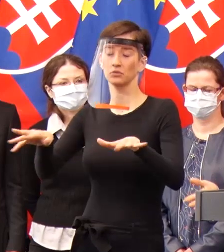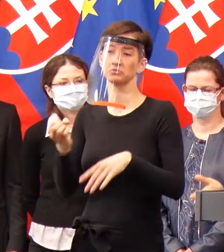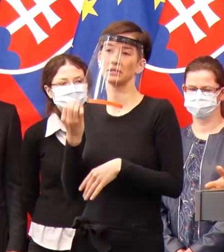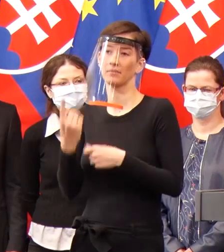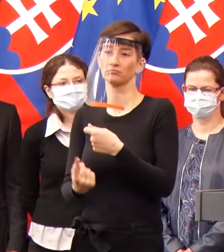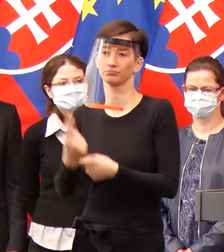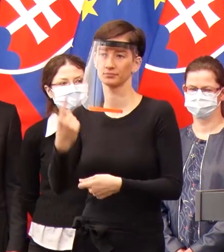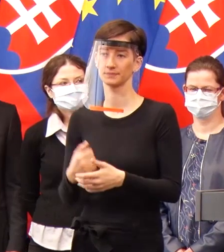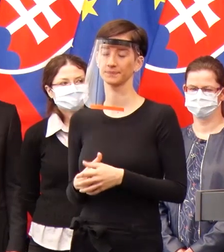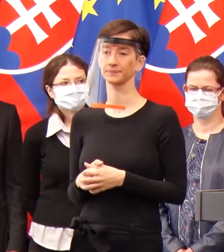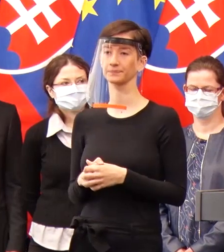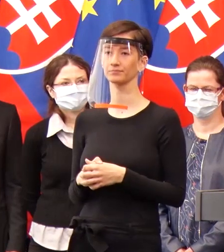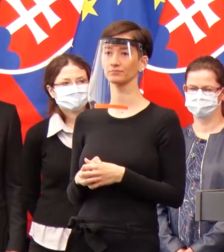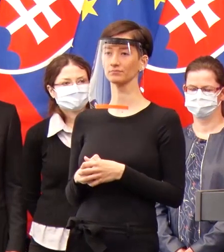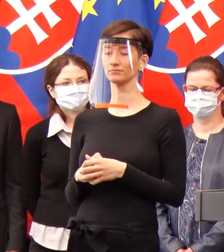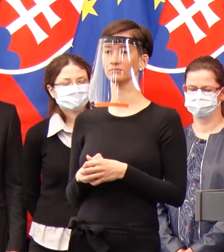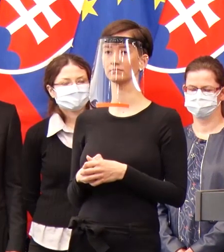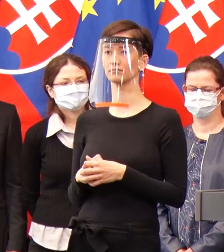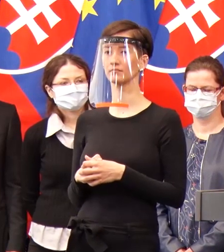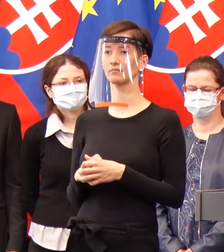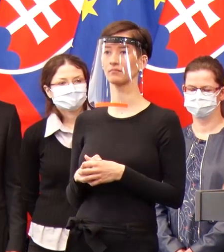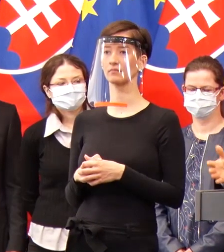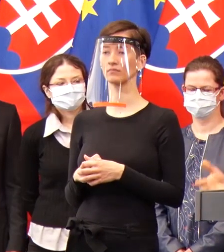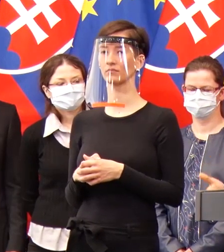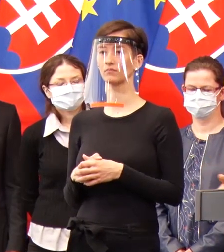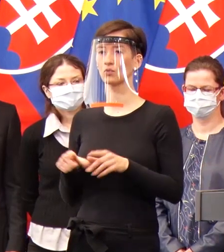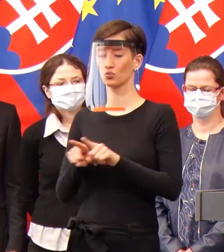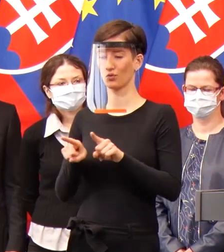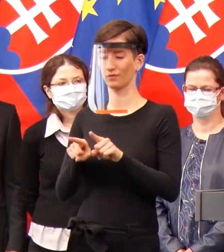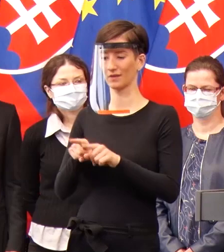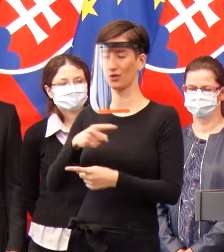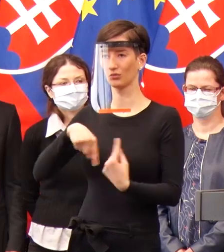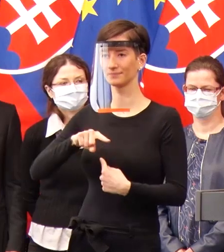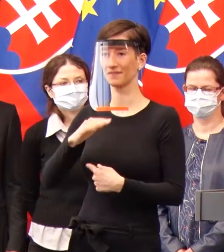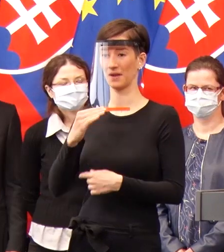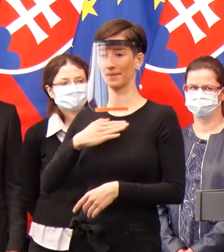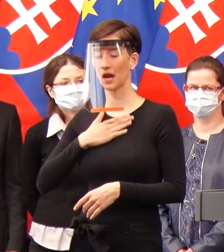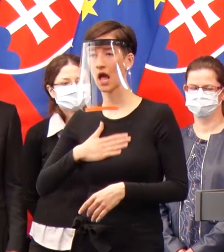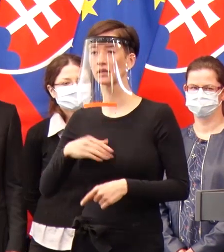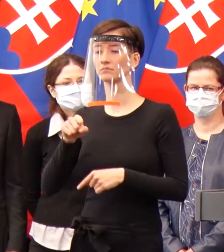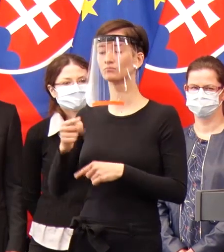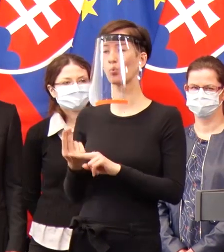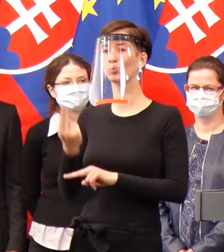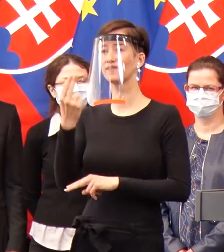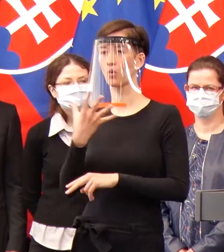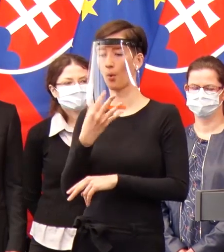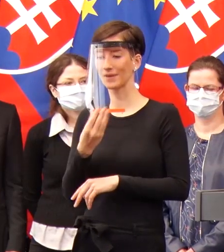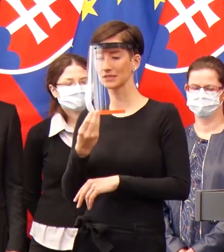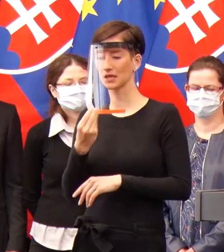sme radi, že môžeme pôsobiť vo Vedeckom parku Univerzity Komenského,